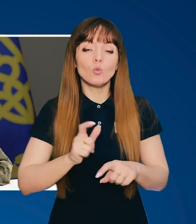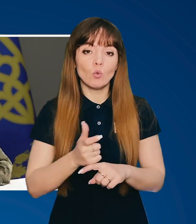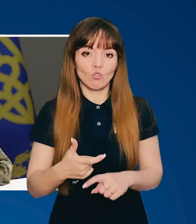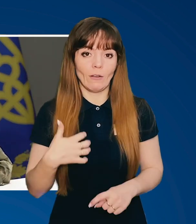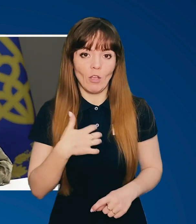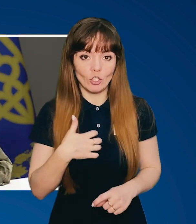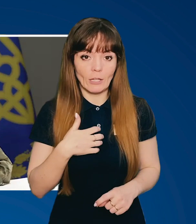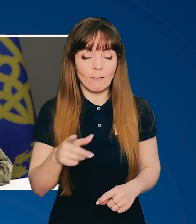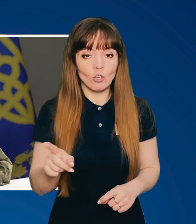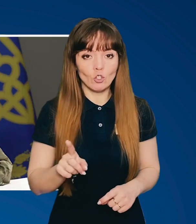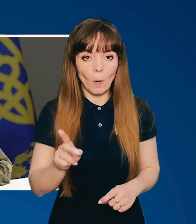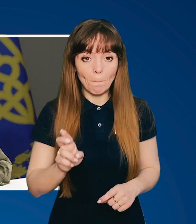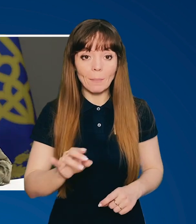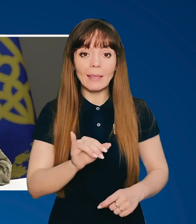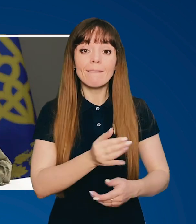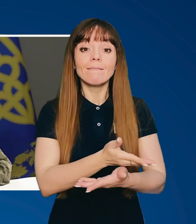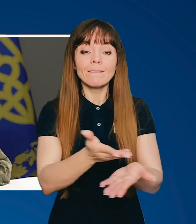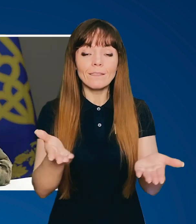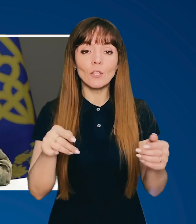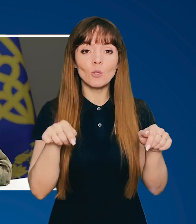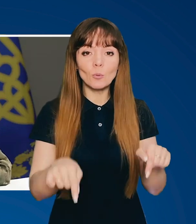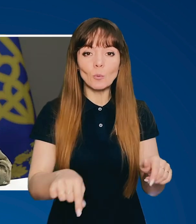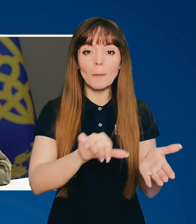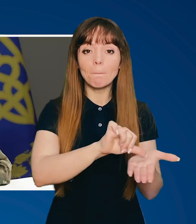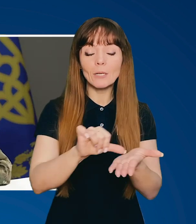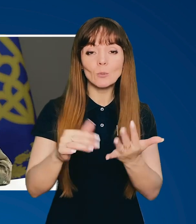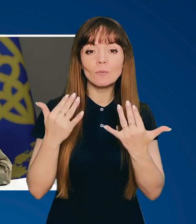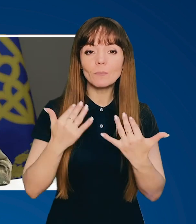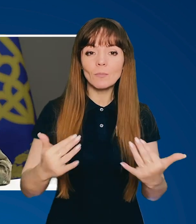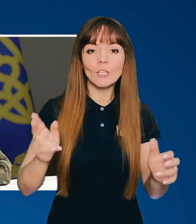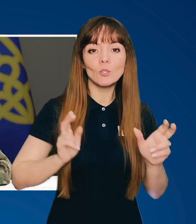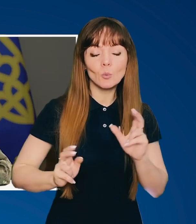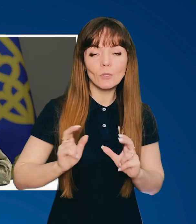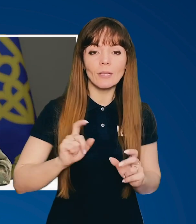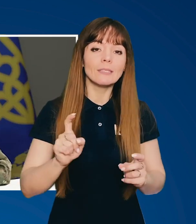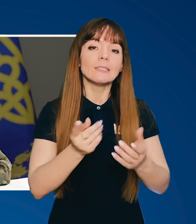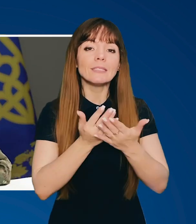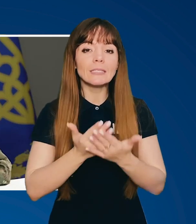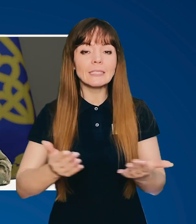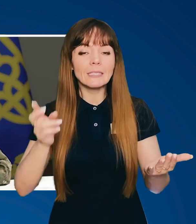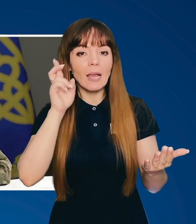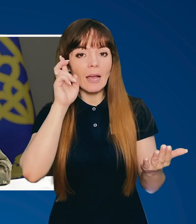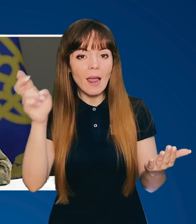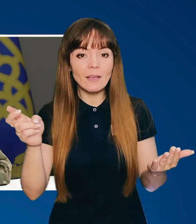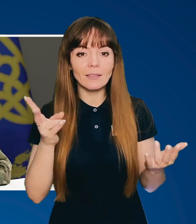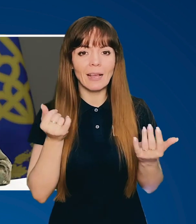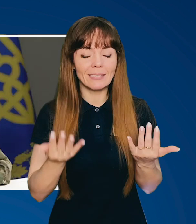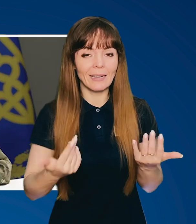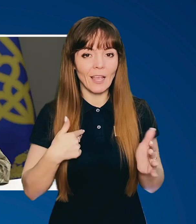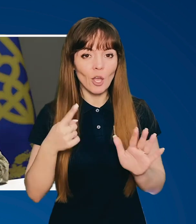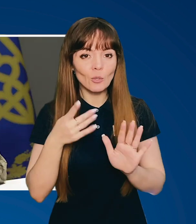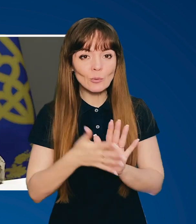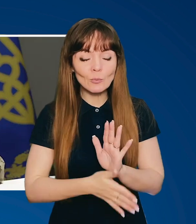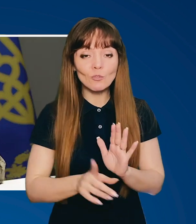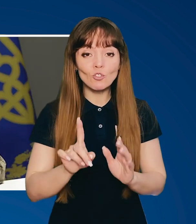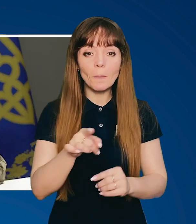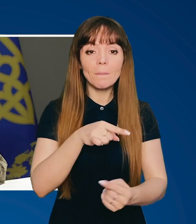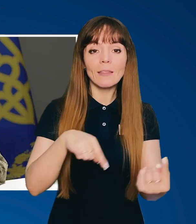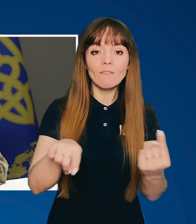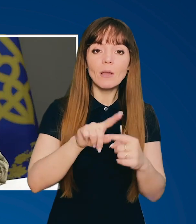дуже важливо, щоб і ви, тут присутні студенти з різних країн, наскільки я розумію. І щоб